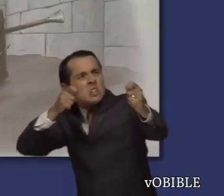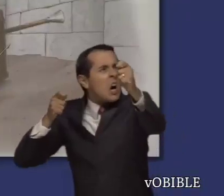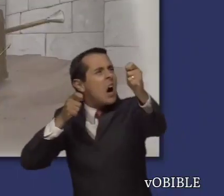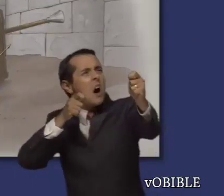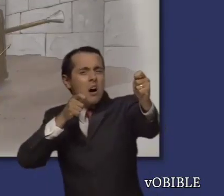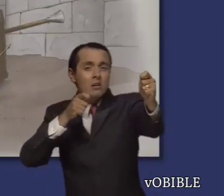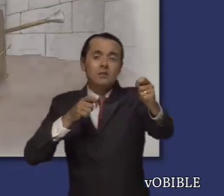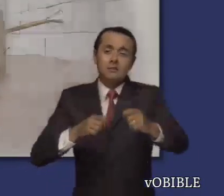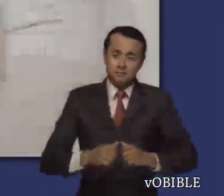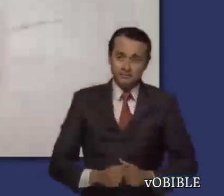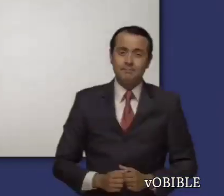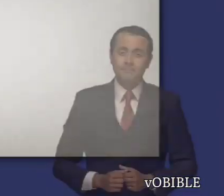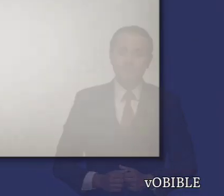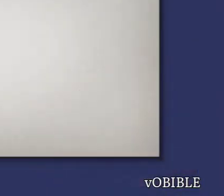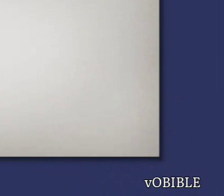asedio.